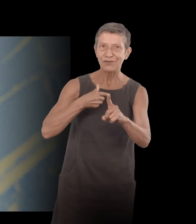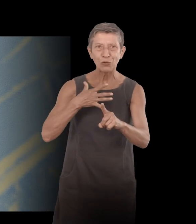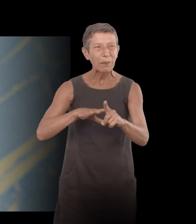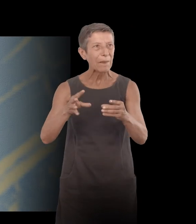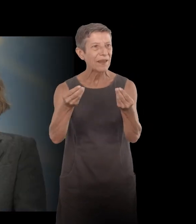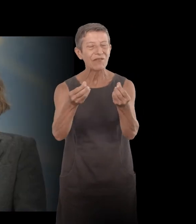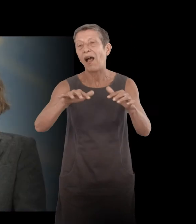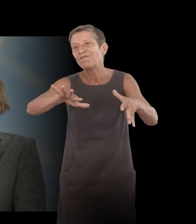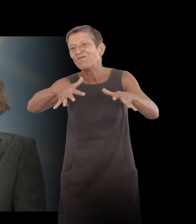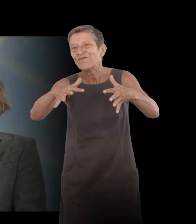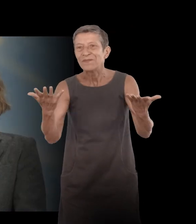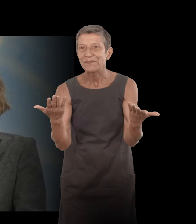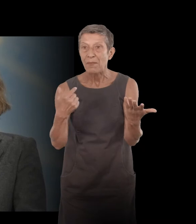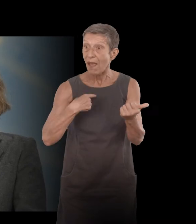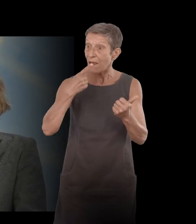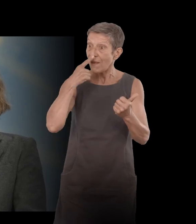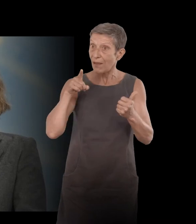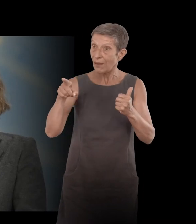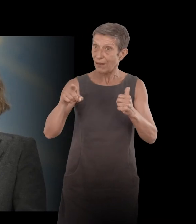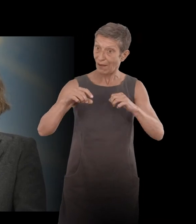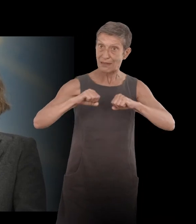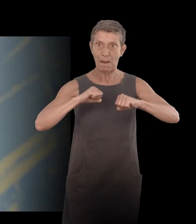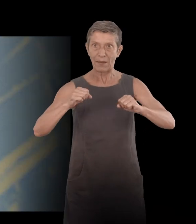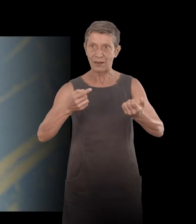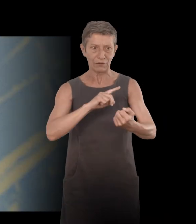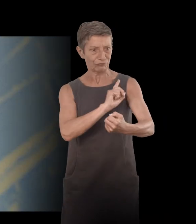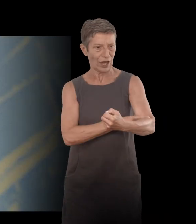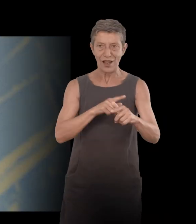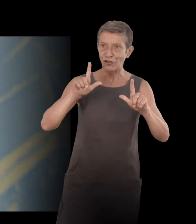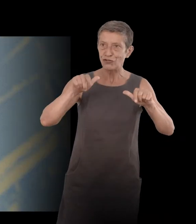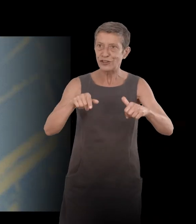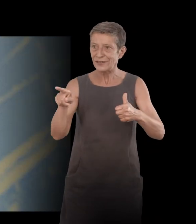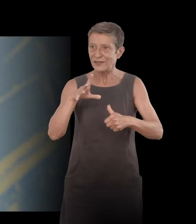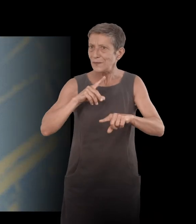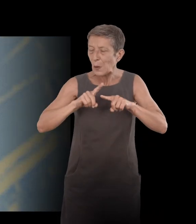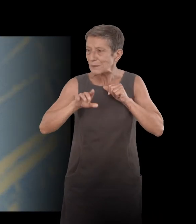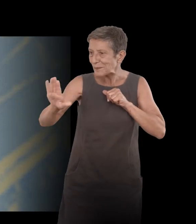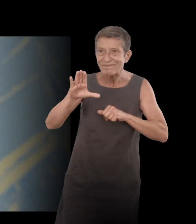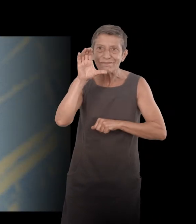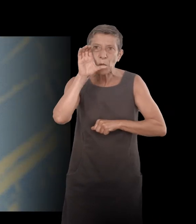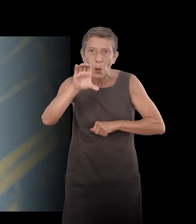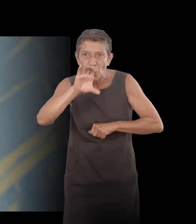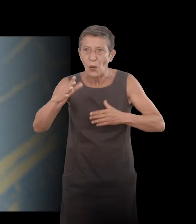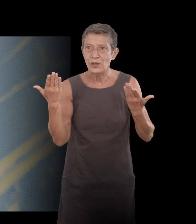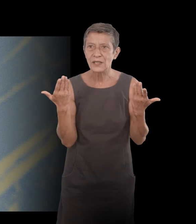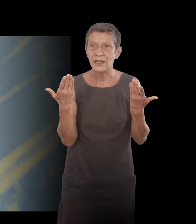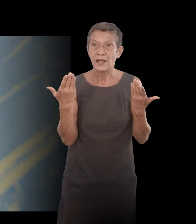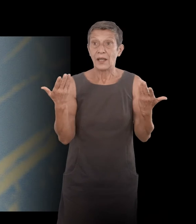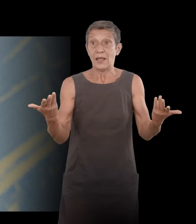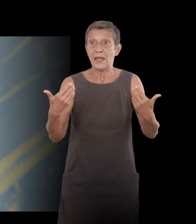chose d'extrêmement dynamique, énergique, curieux, et puis effectivement, à certains moments, des passages qui